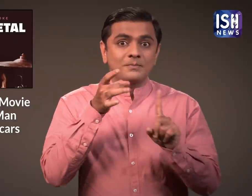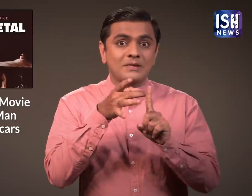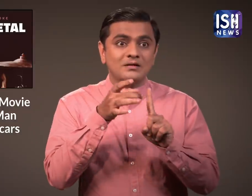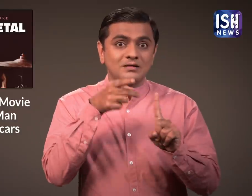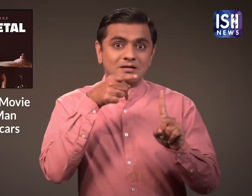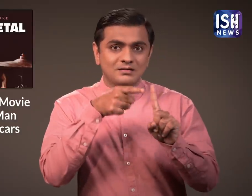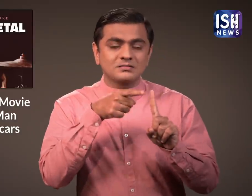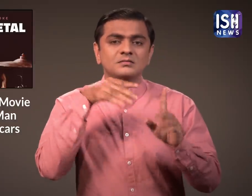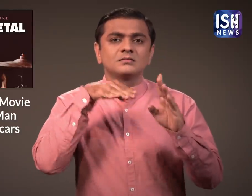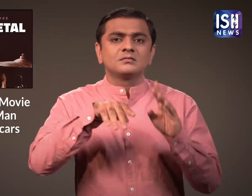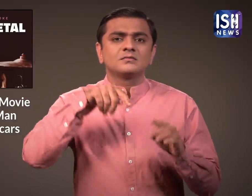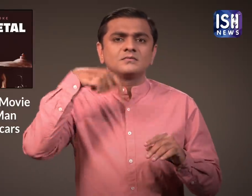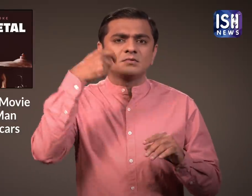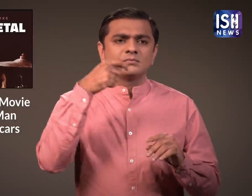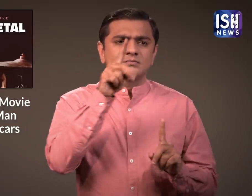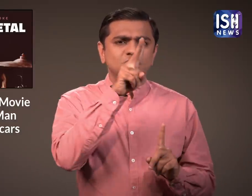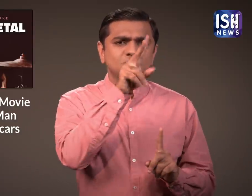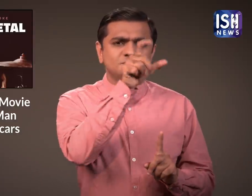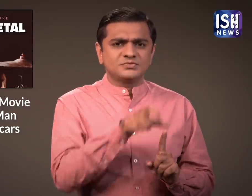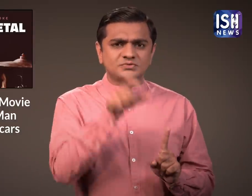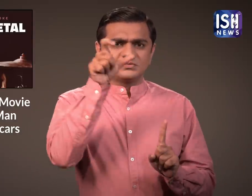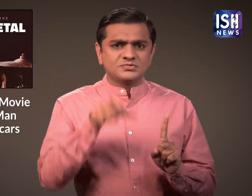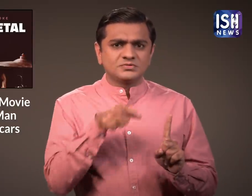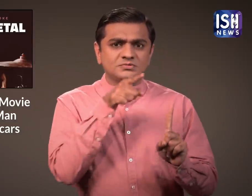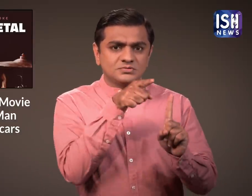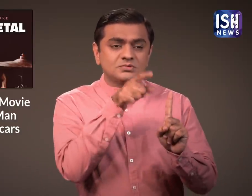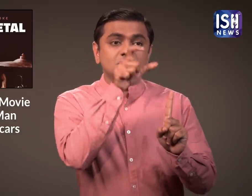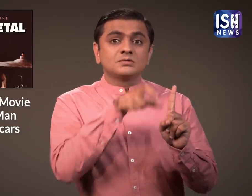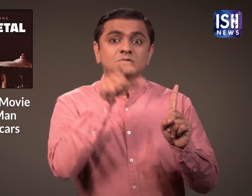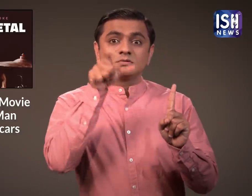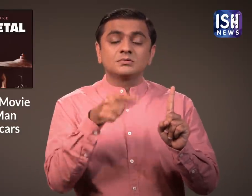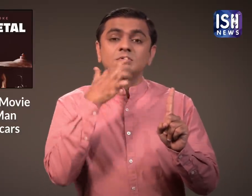फिल्म साउंड ओफ मेटल में दो सुनने वाले कलाकार हैं